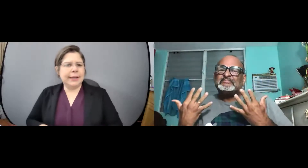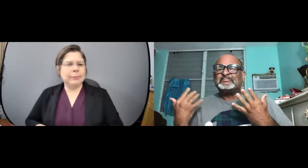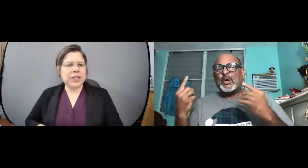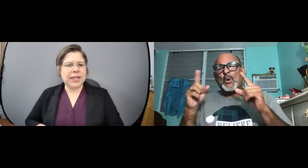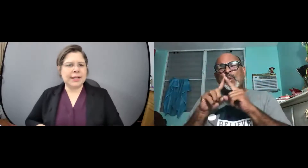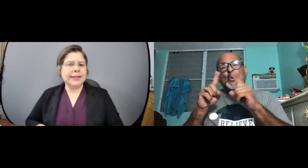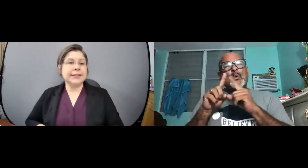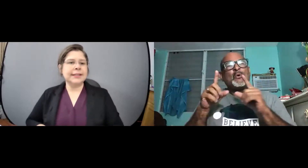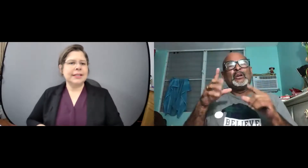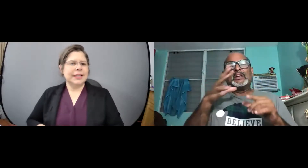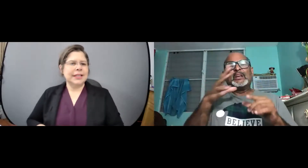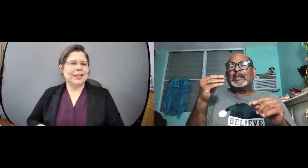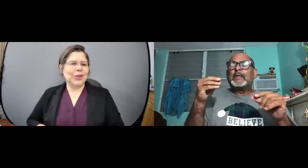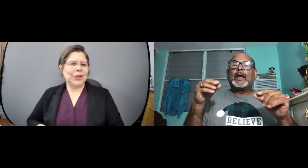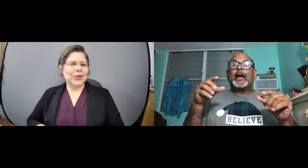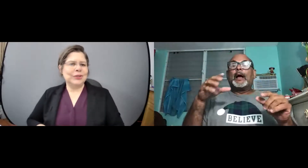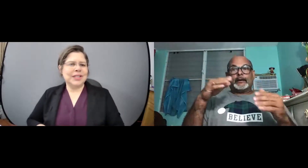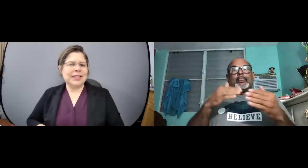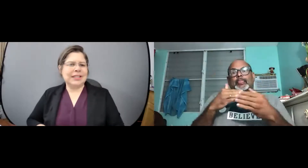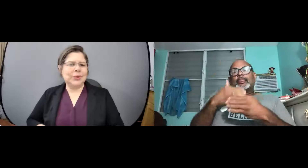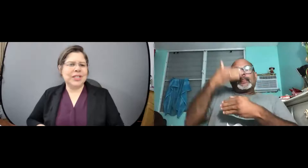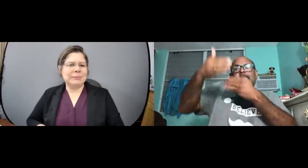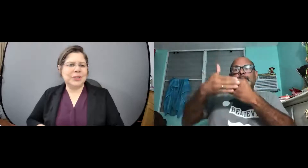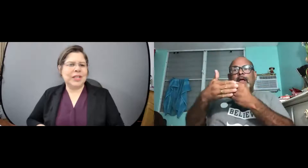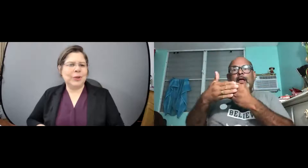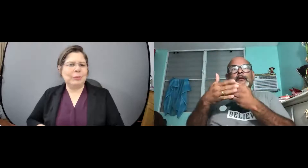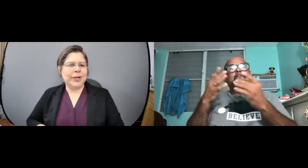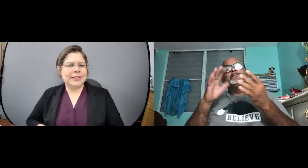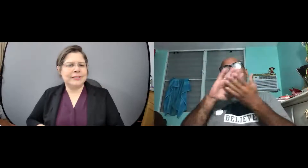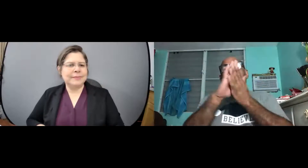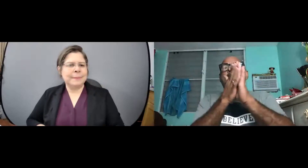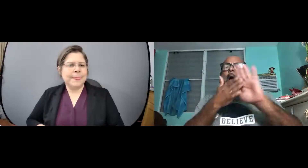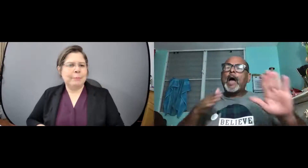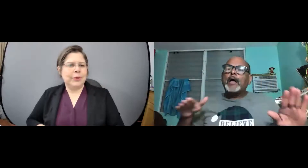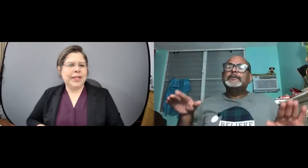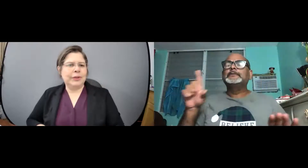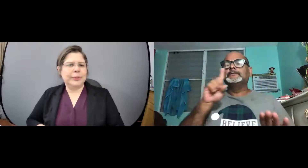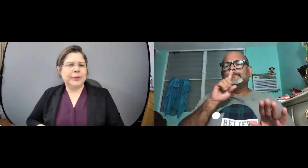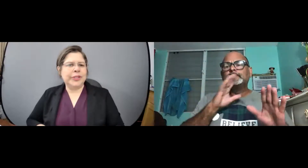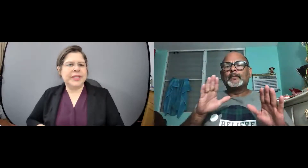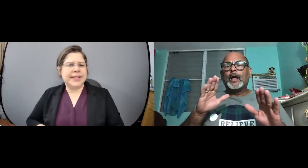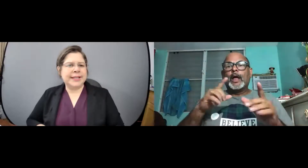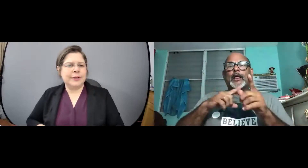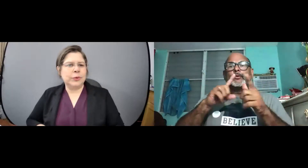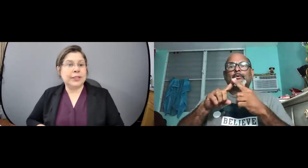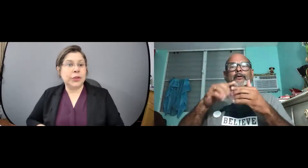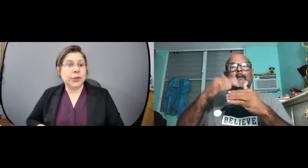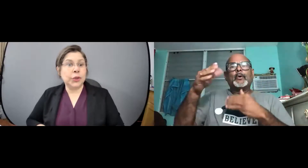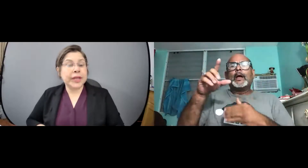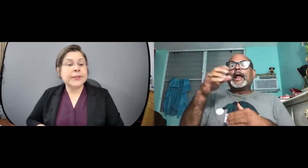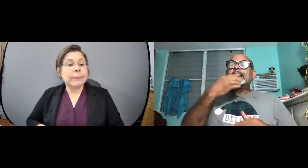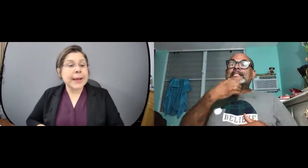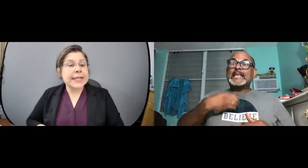de mucha gente y todos estamos decepcionados por eso porque no hemos podido hacerlo